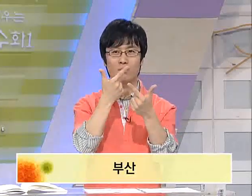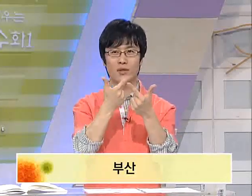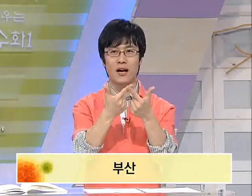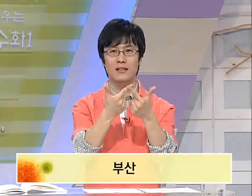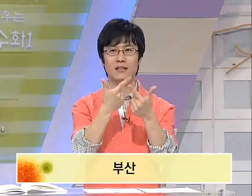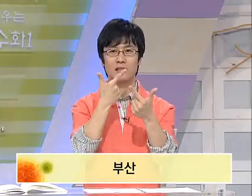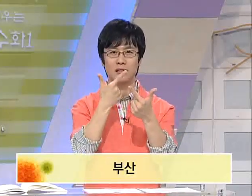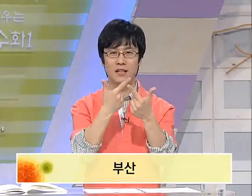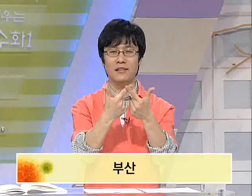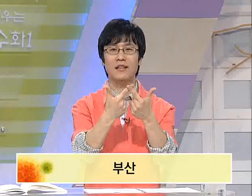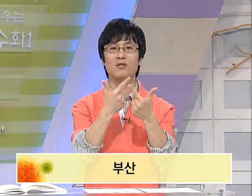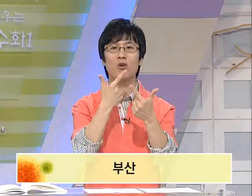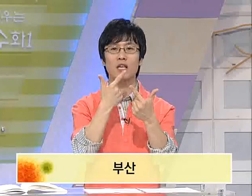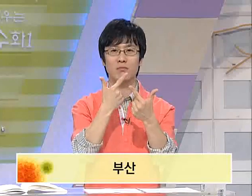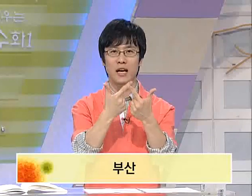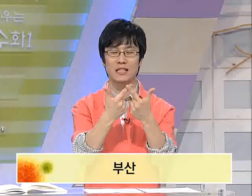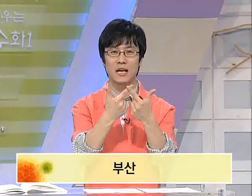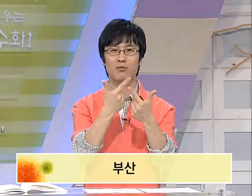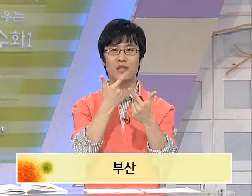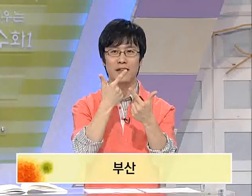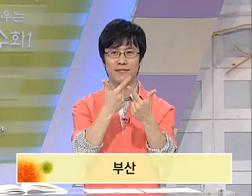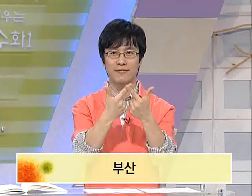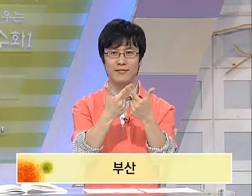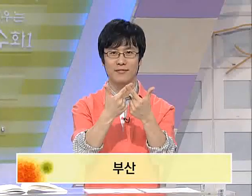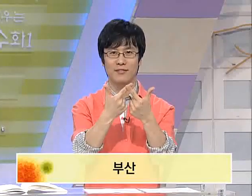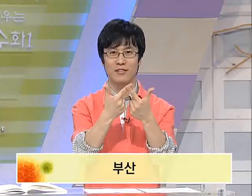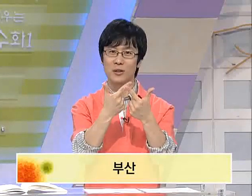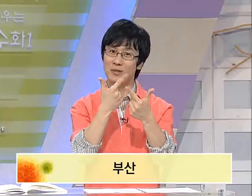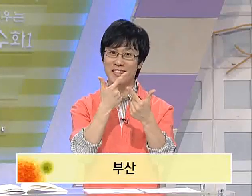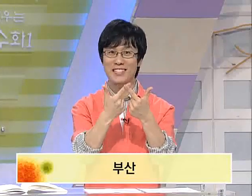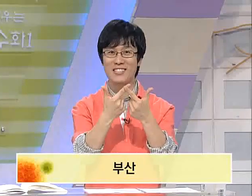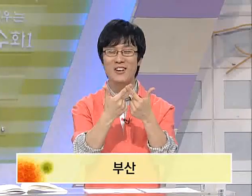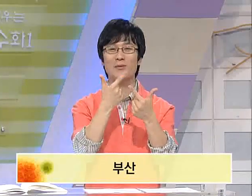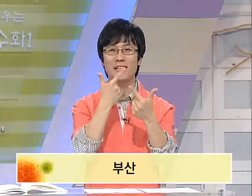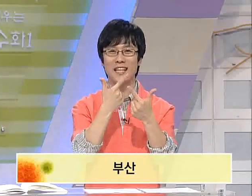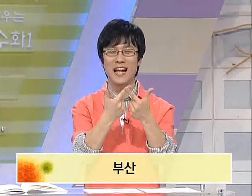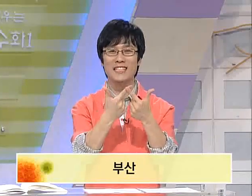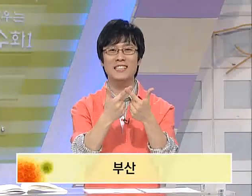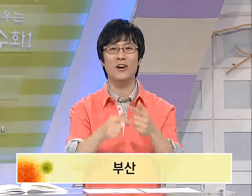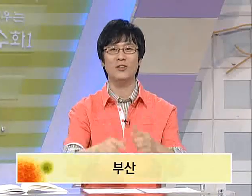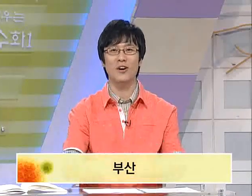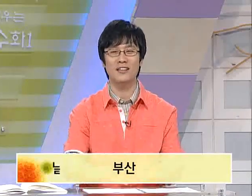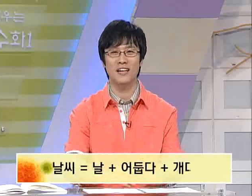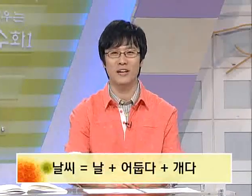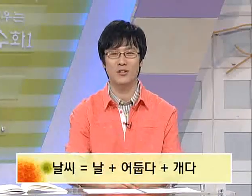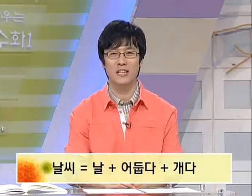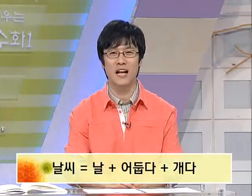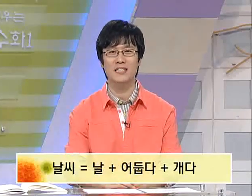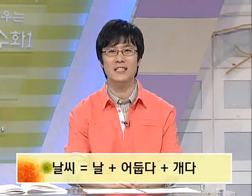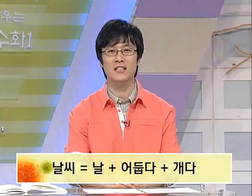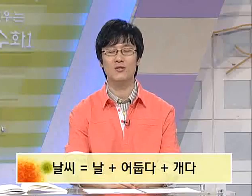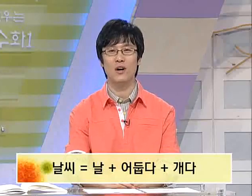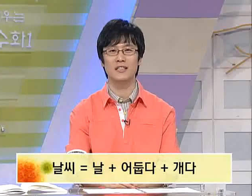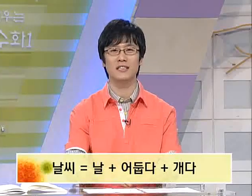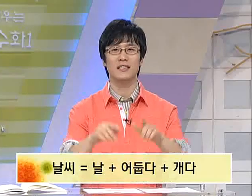부산을 나타낸 수화입니다. 부산, 어렵지 않으시죠? 부산의 날씨는 어떠한가요? 날씨라는 수화는